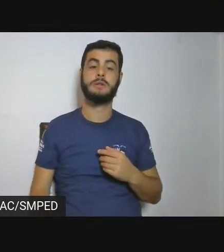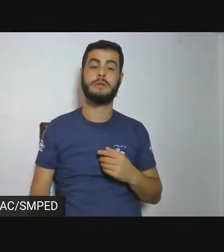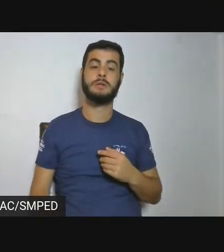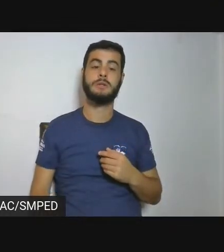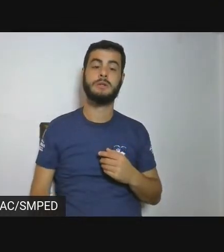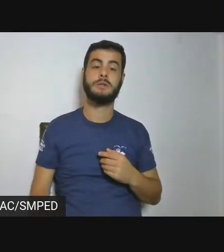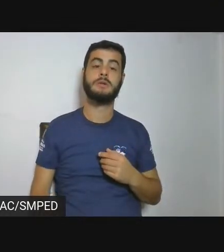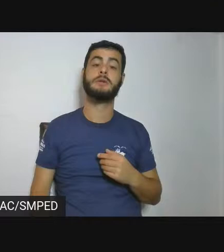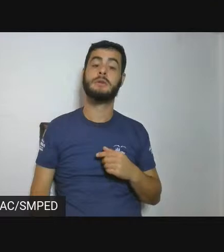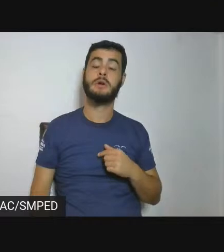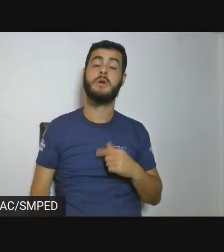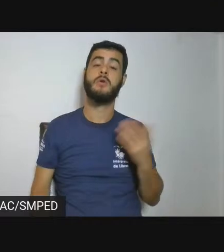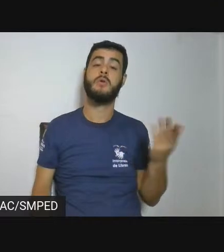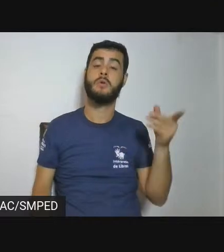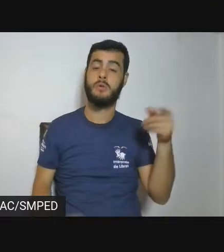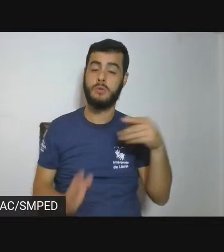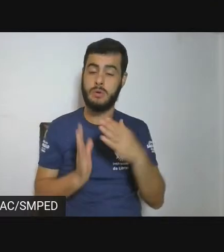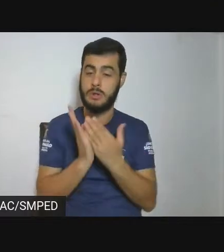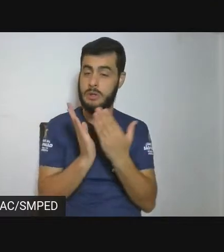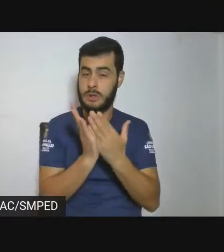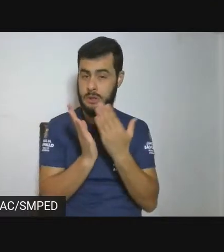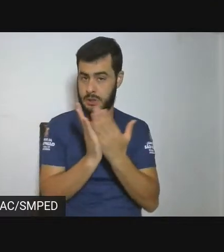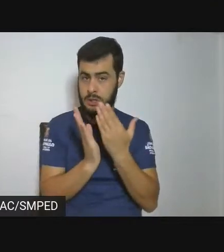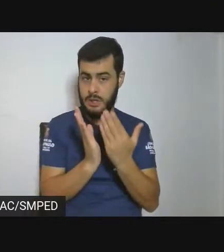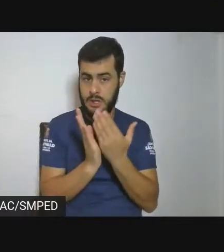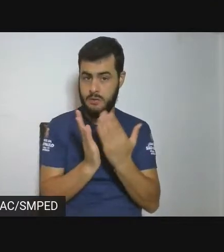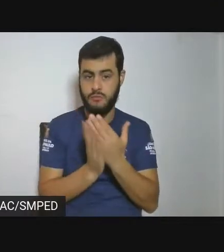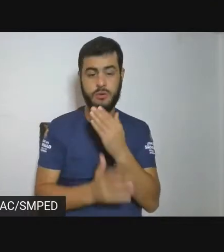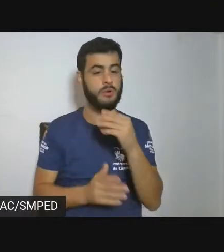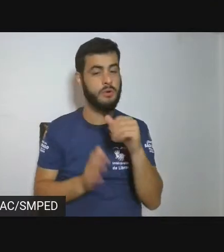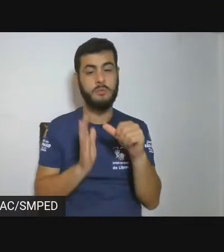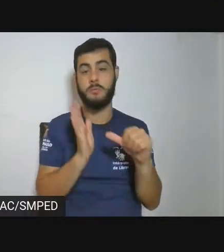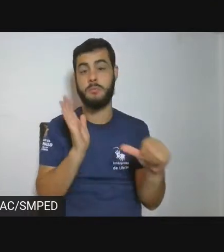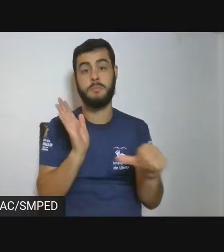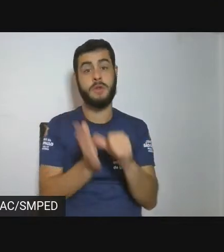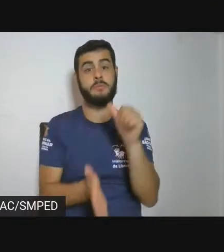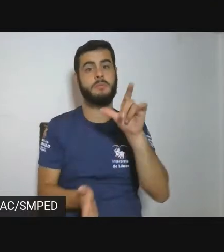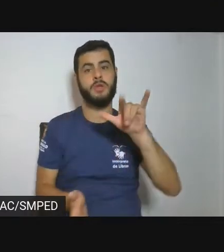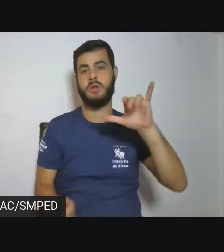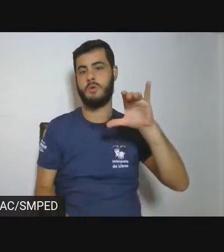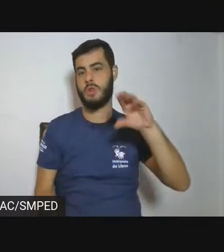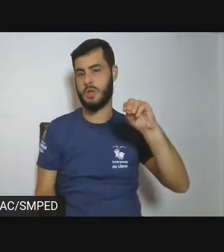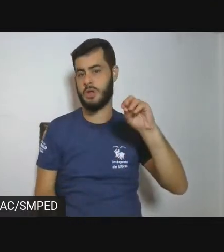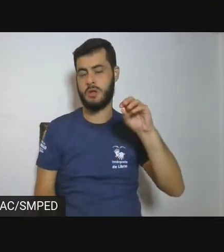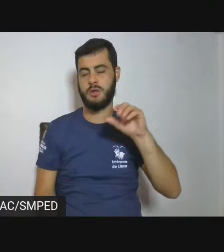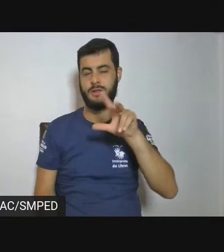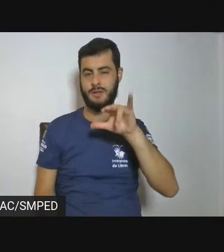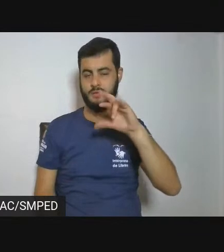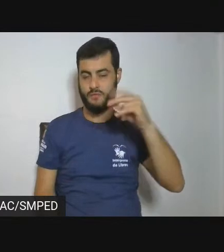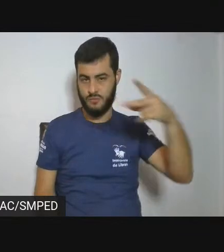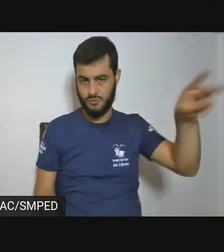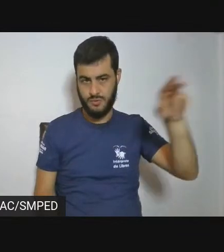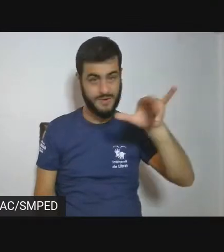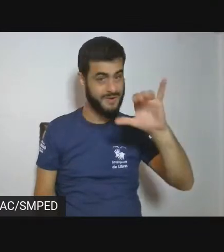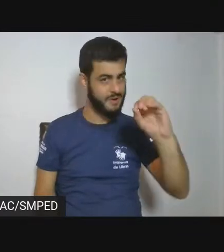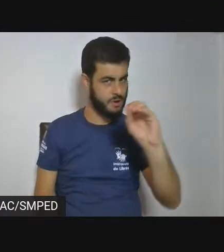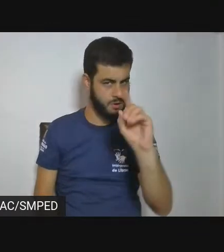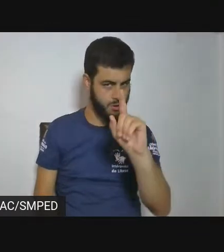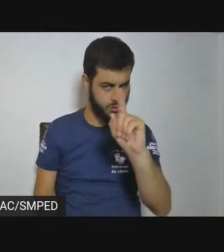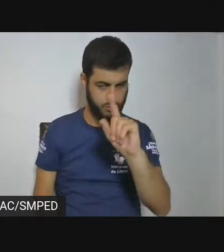não é a primeira vez que Caio faz livros de artista, conheço algum